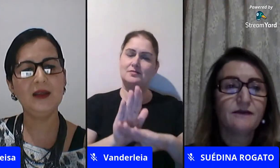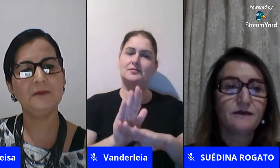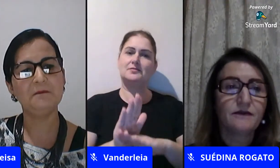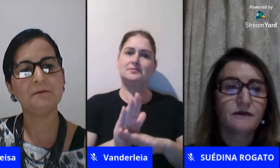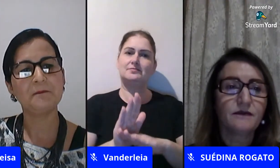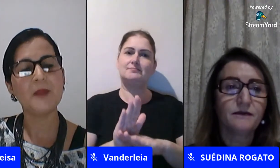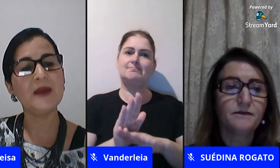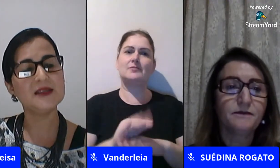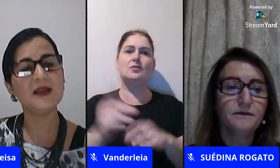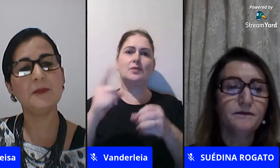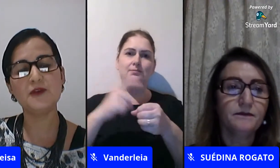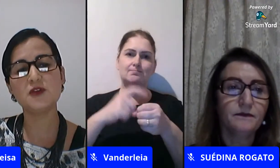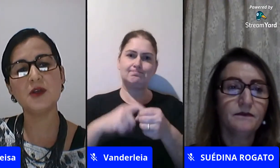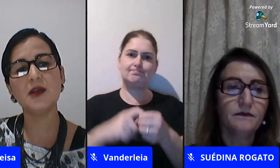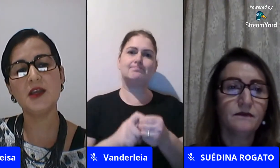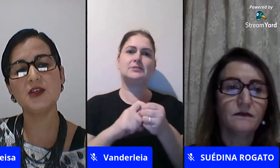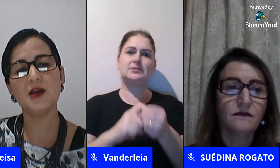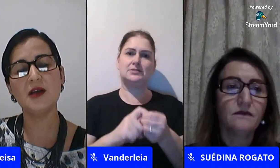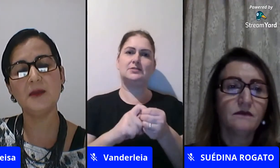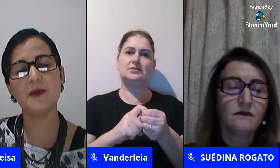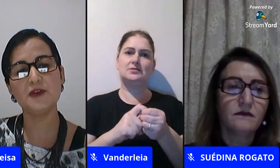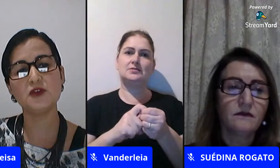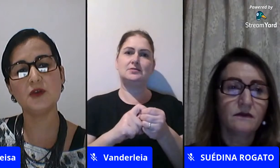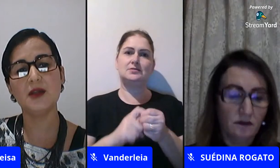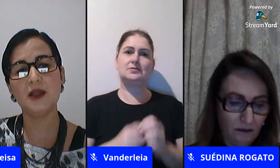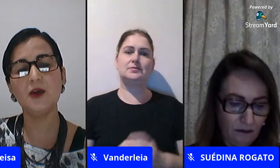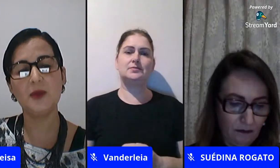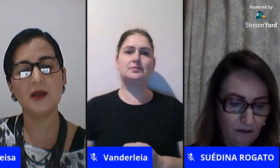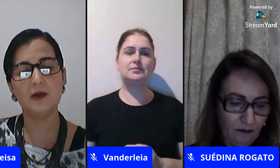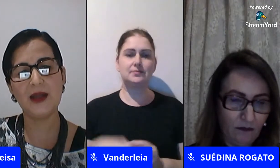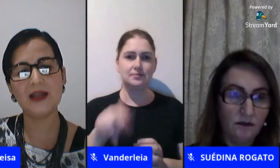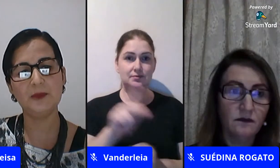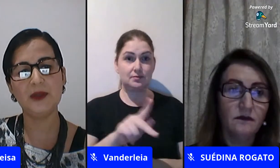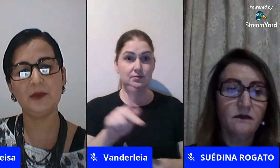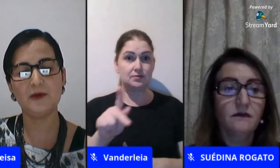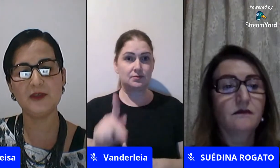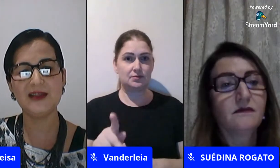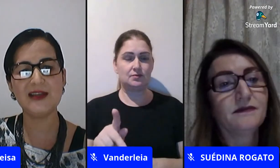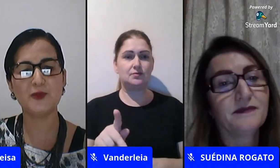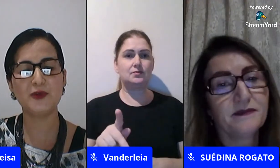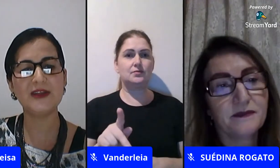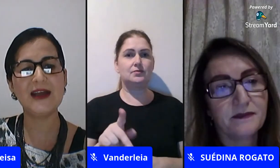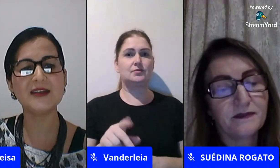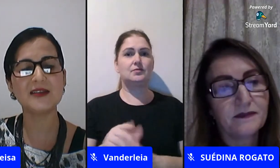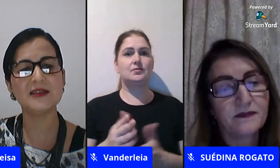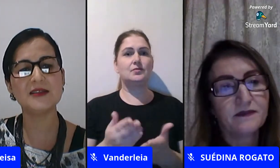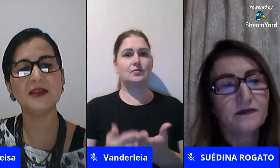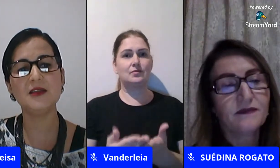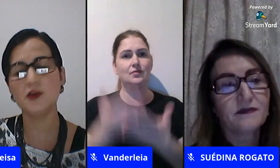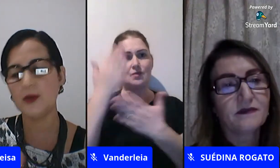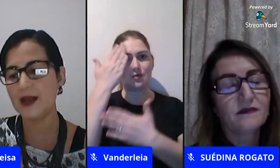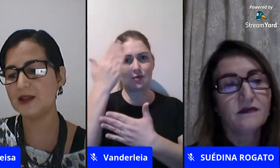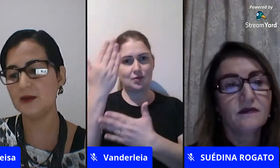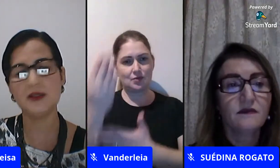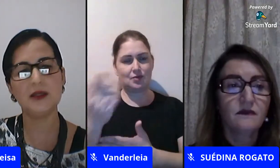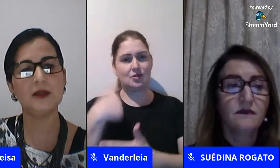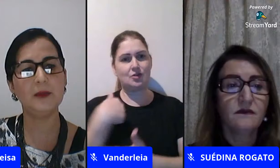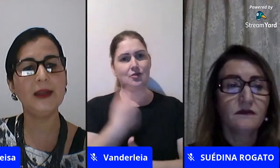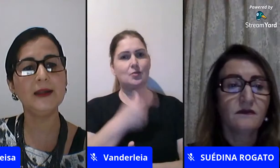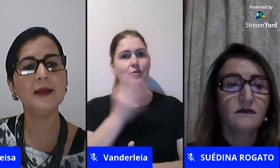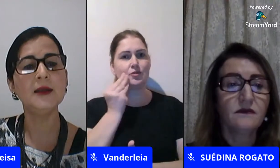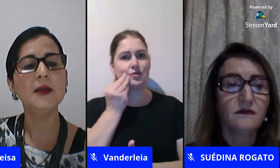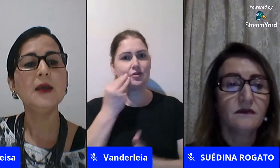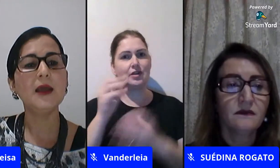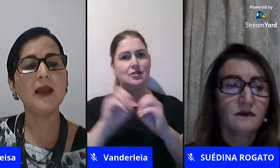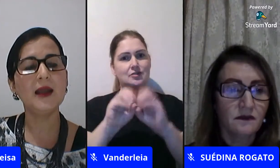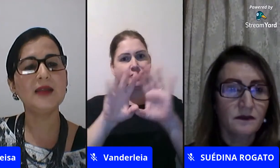parceria mas a professora a professora ali obrigada por você dar essa oportunidade esclarecer isso e obrigada a Luciana